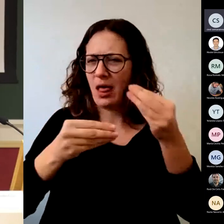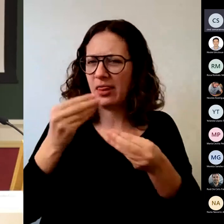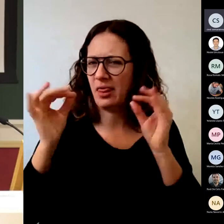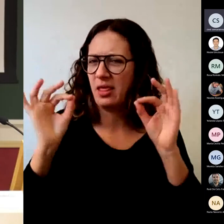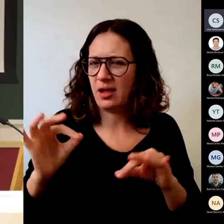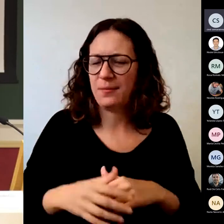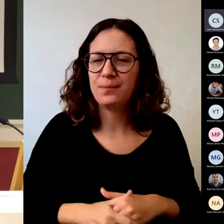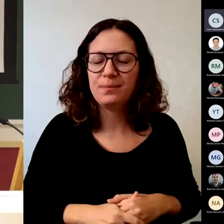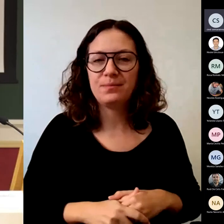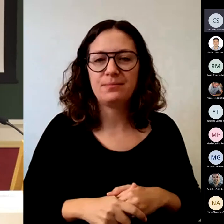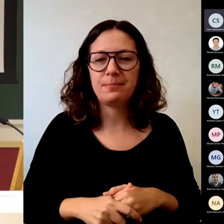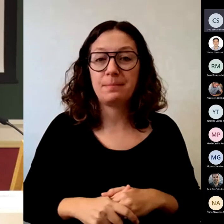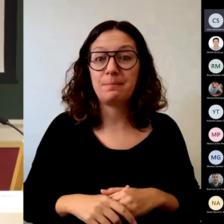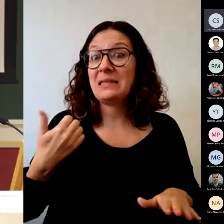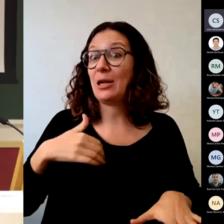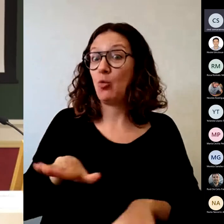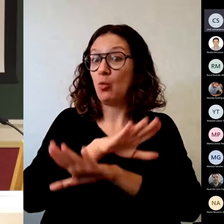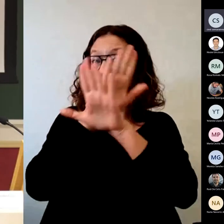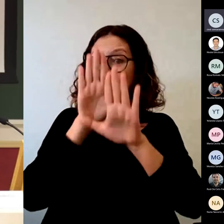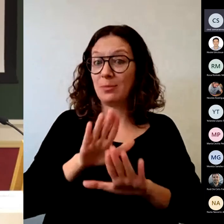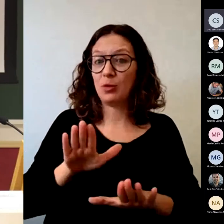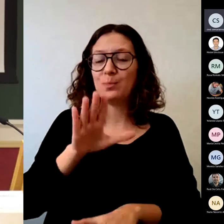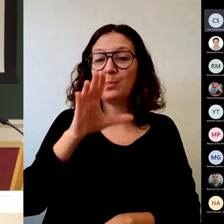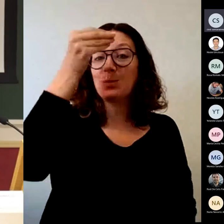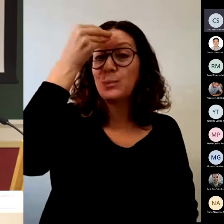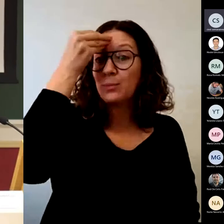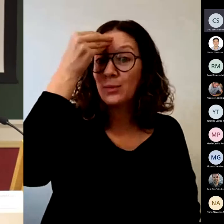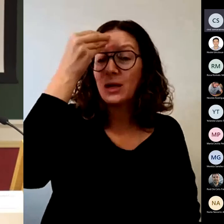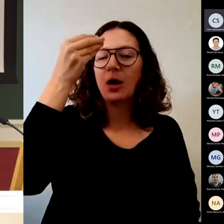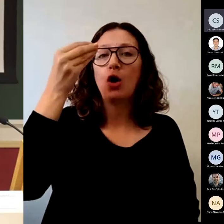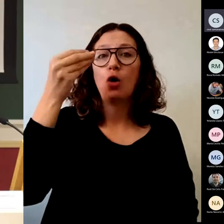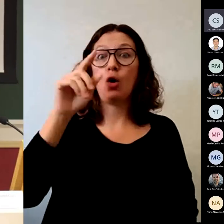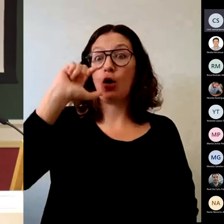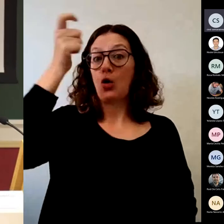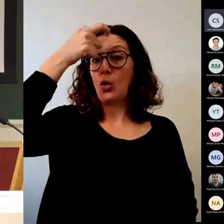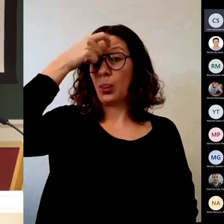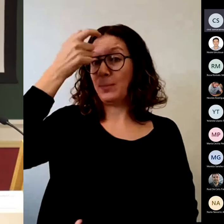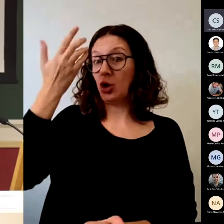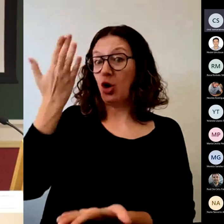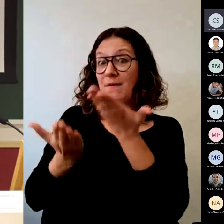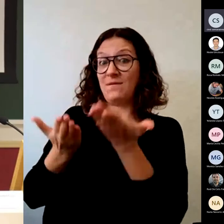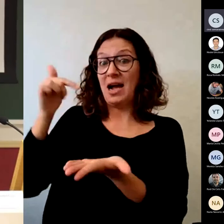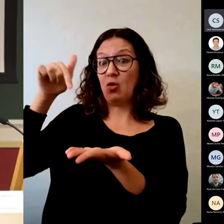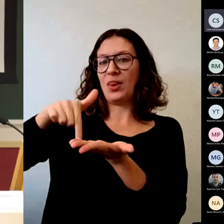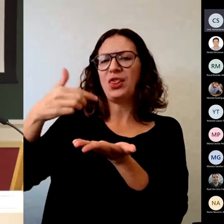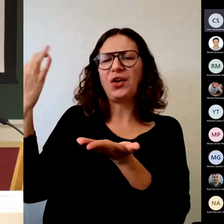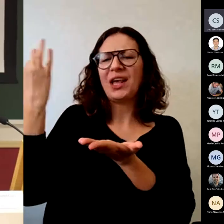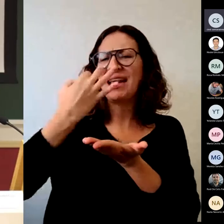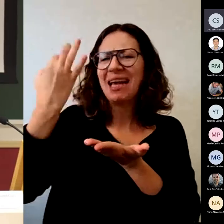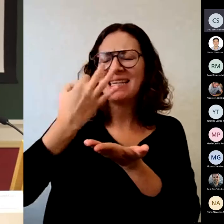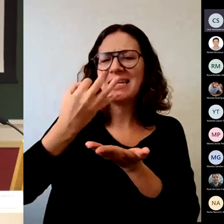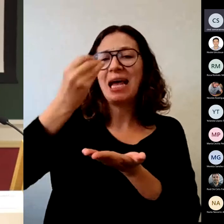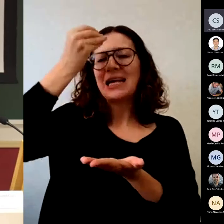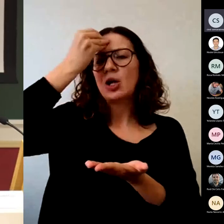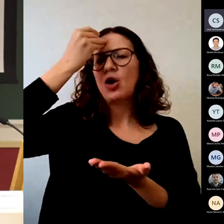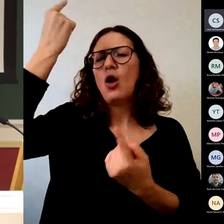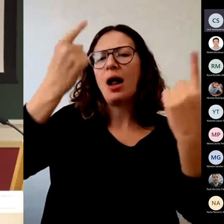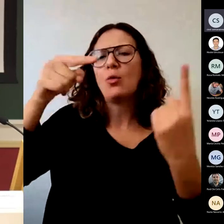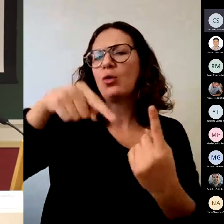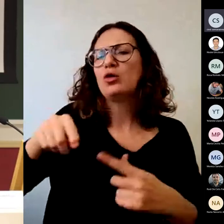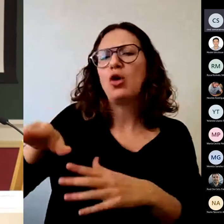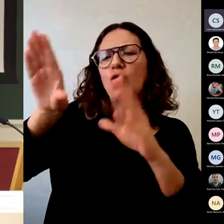creo que todavía no se entiende bien qué es la evaluación. La mesa inaugural, los ponentes nos